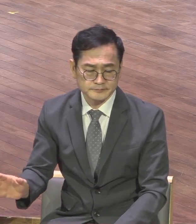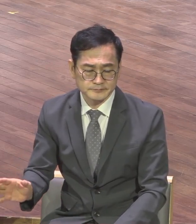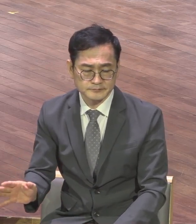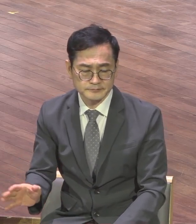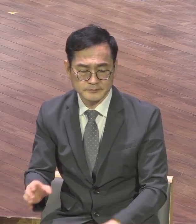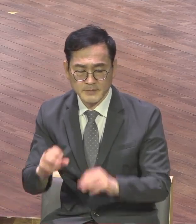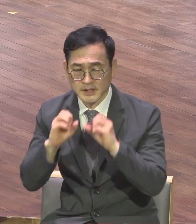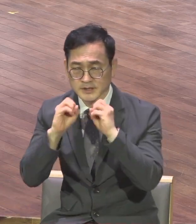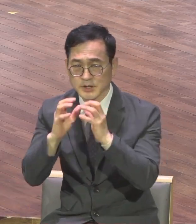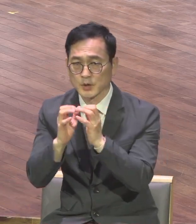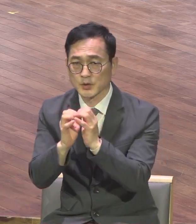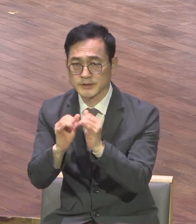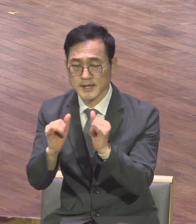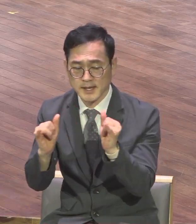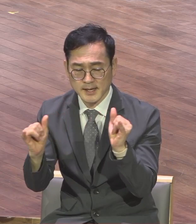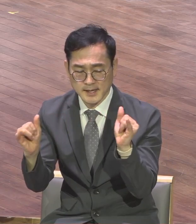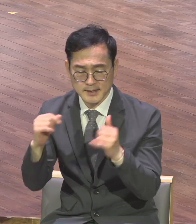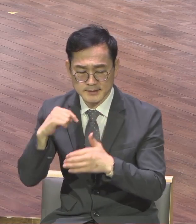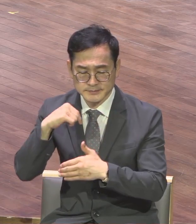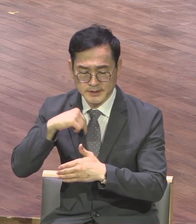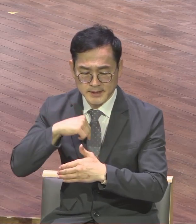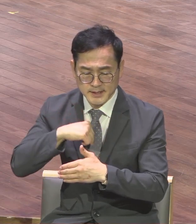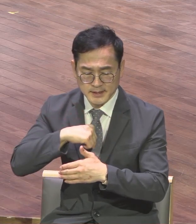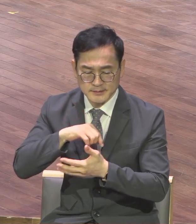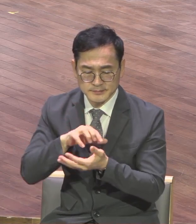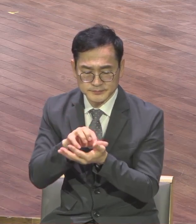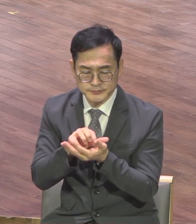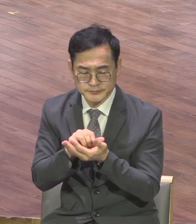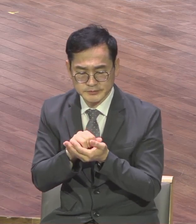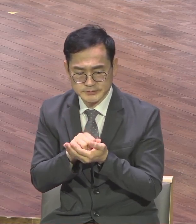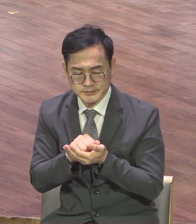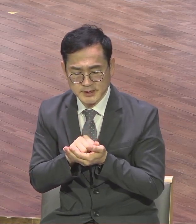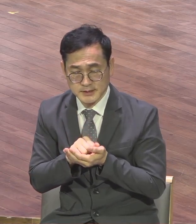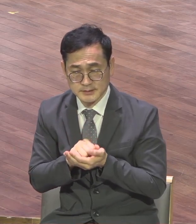성교사의 가슴에 푸는 기타는